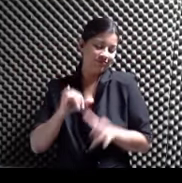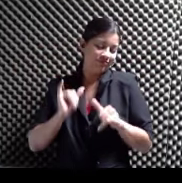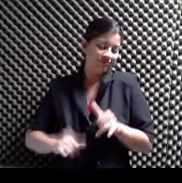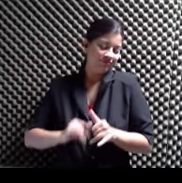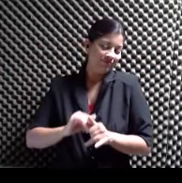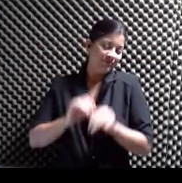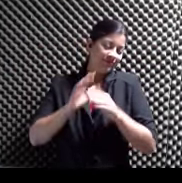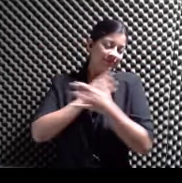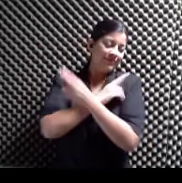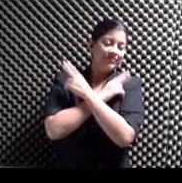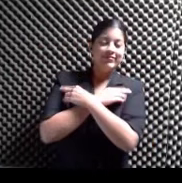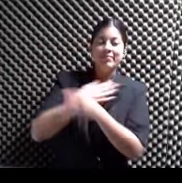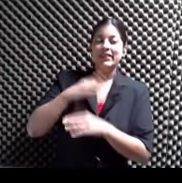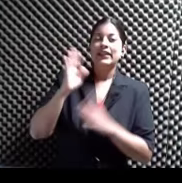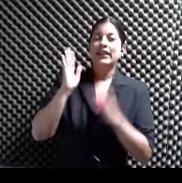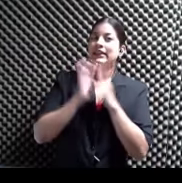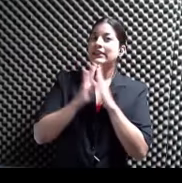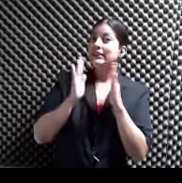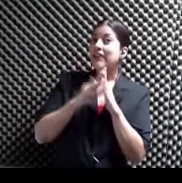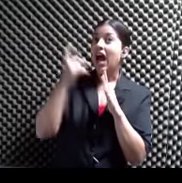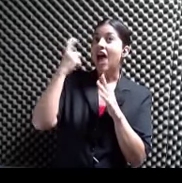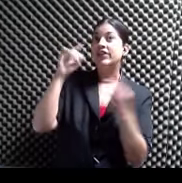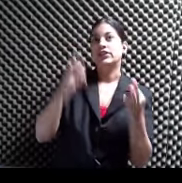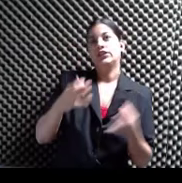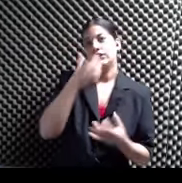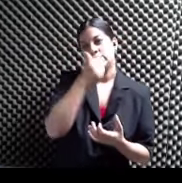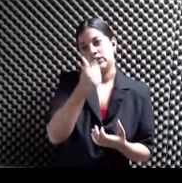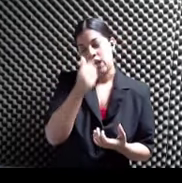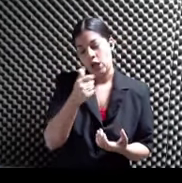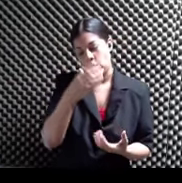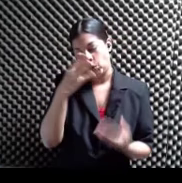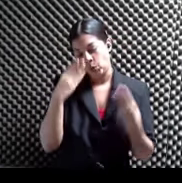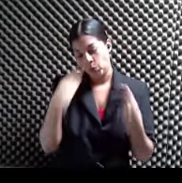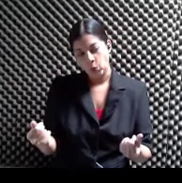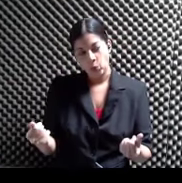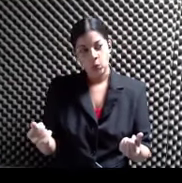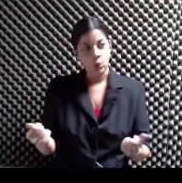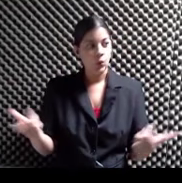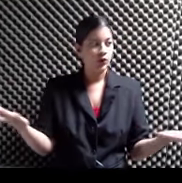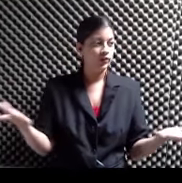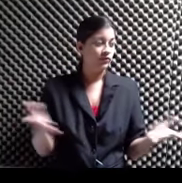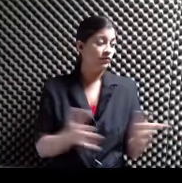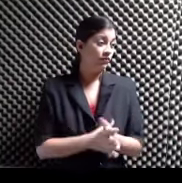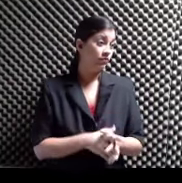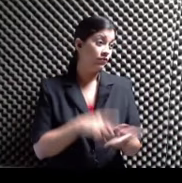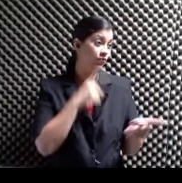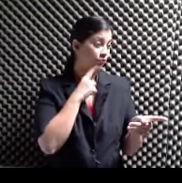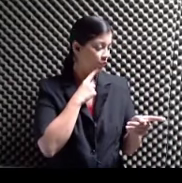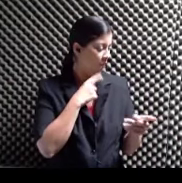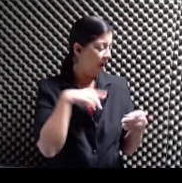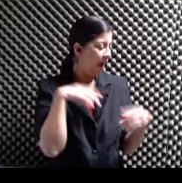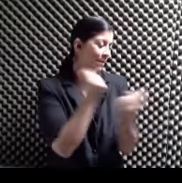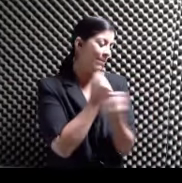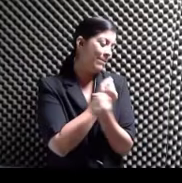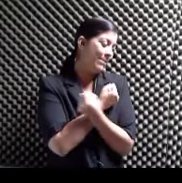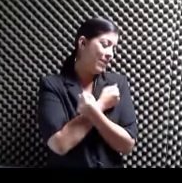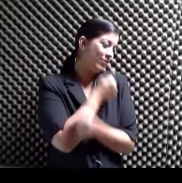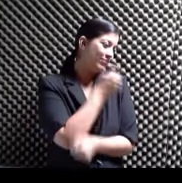Este catarro se me va Bendito sea el Señor Te lo dijo un cariño ¿Verdad? Bueno, en todo caso Te diste amor, ¿no? A tu cuerpo No, desde el viernes